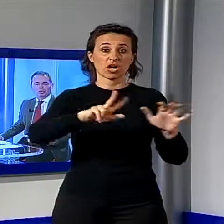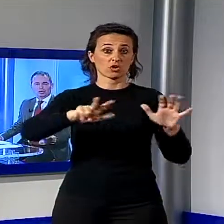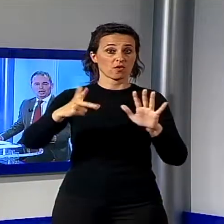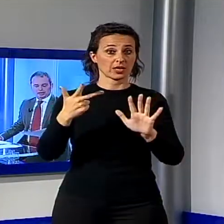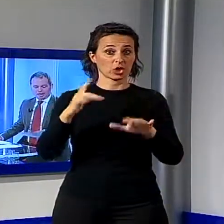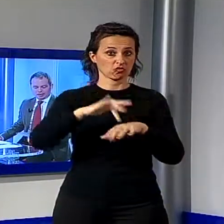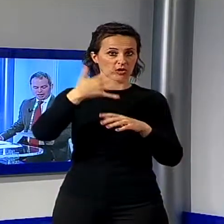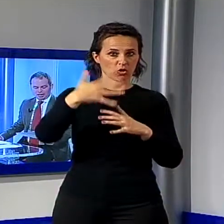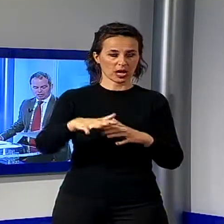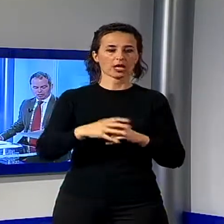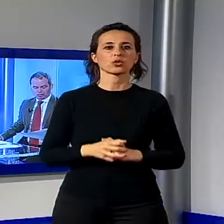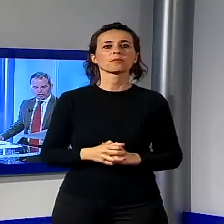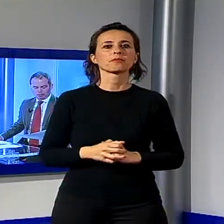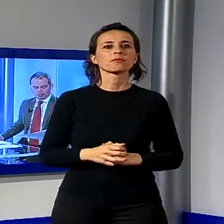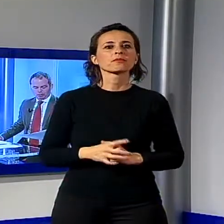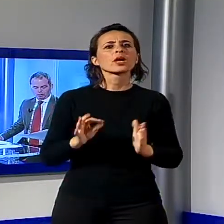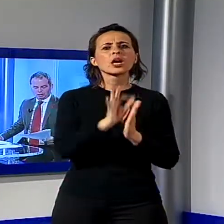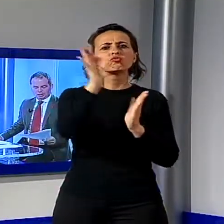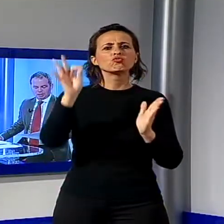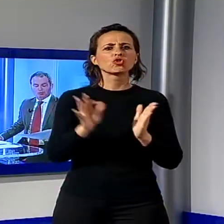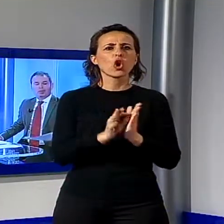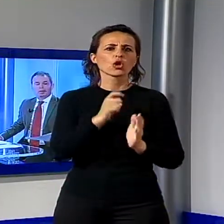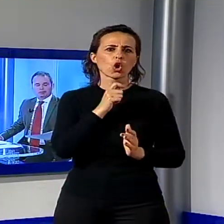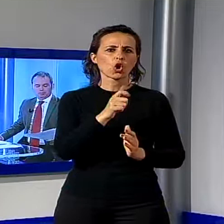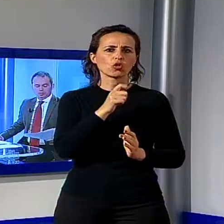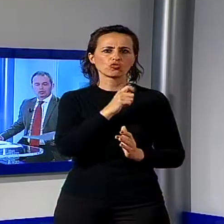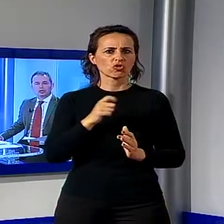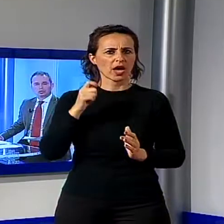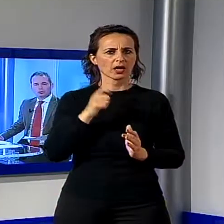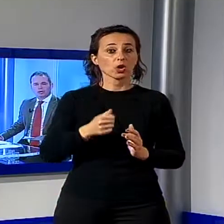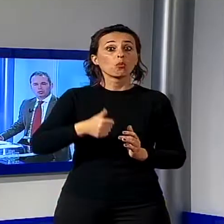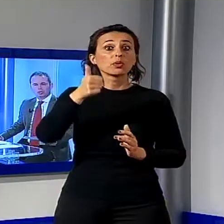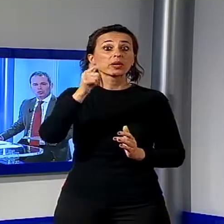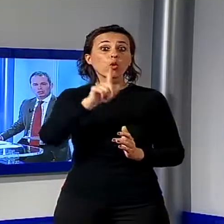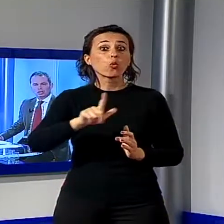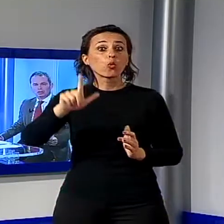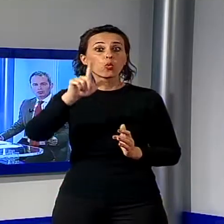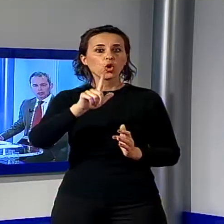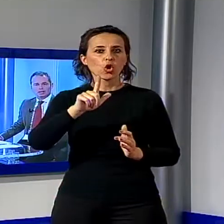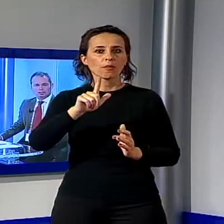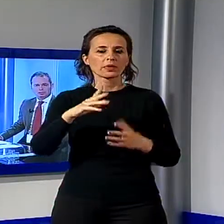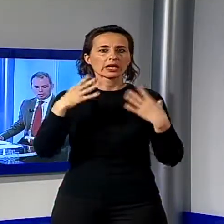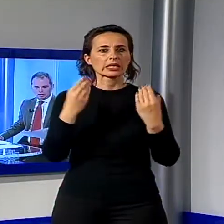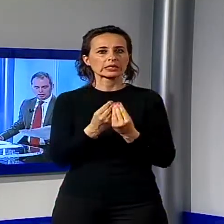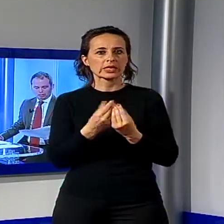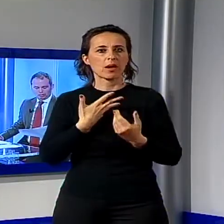La data del concerto di Bob Dylan sarà quella del primo luglio e sul palco con lui ci sarà un suo grande ammiratore italiano, ovvero